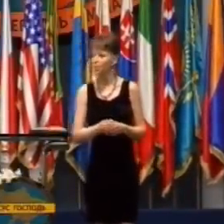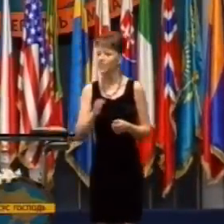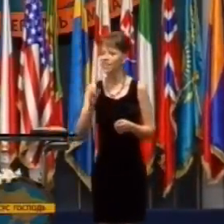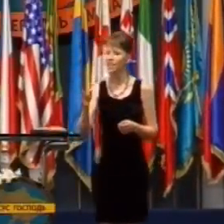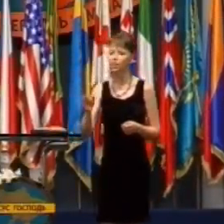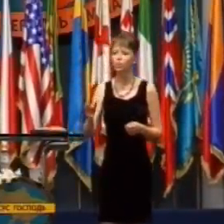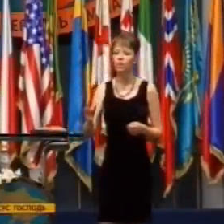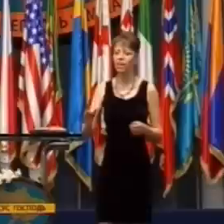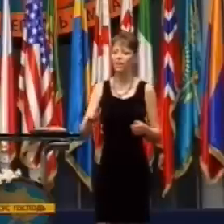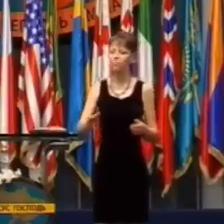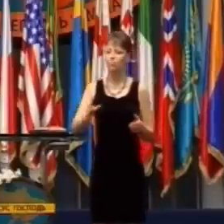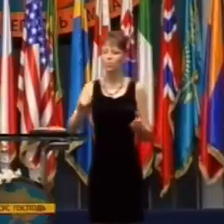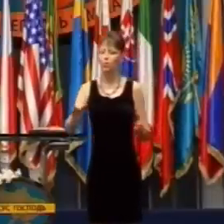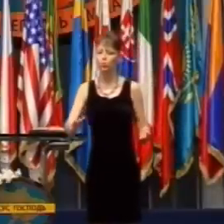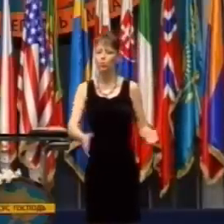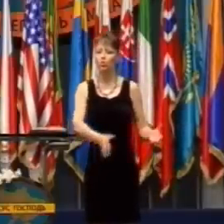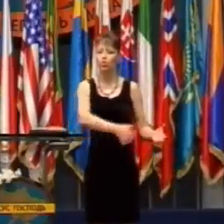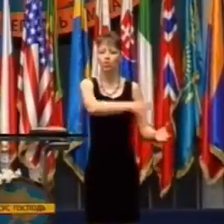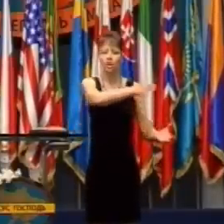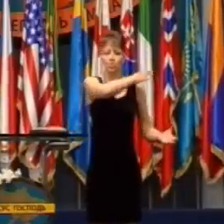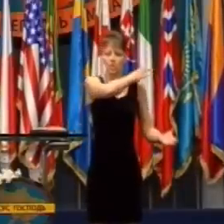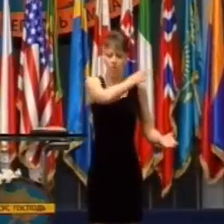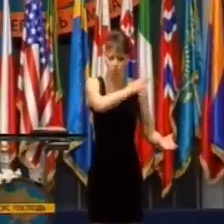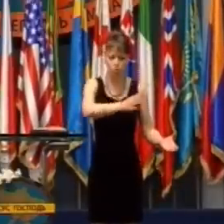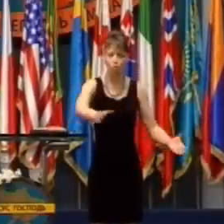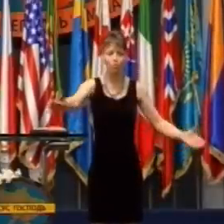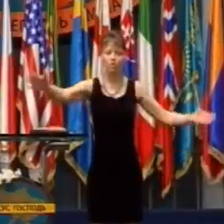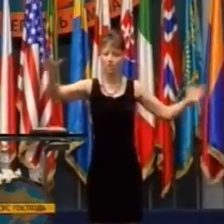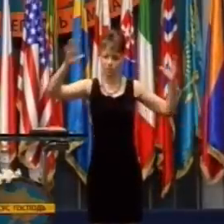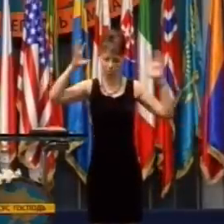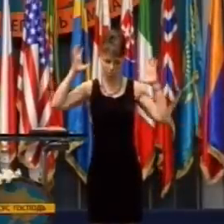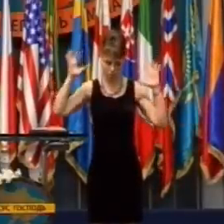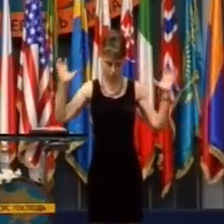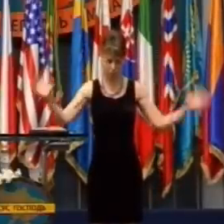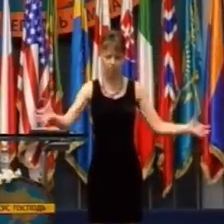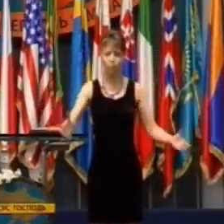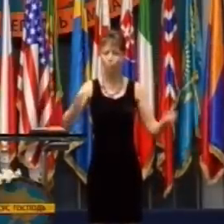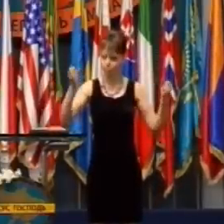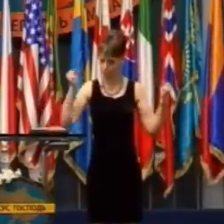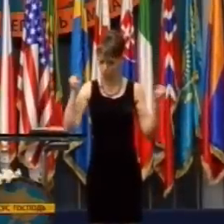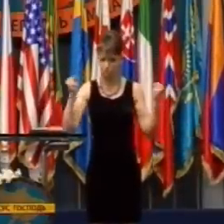kde predpovedali, že celý týždeň tam budú búrky a zlé počasie.